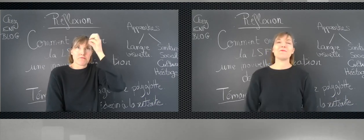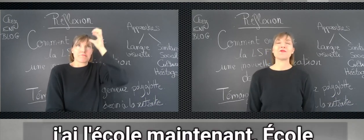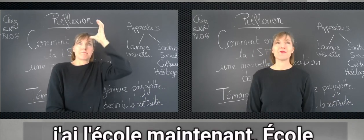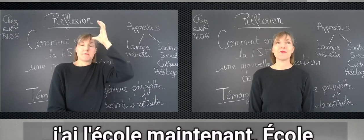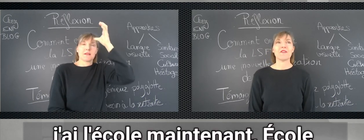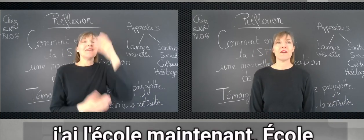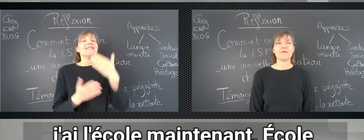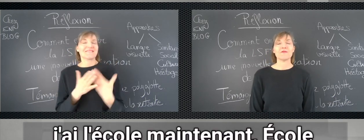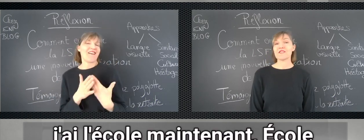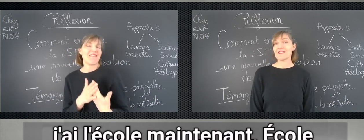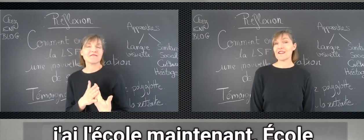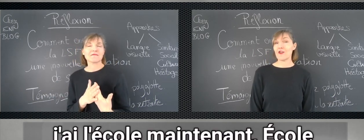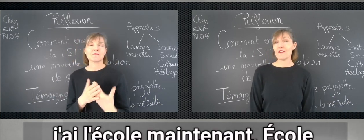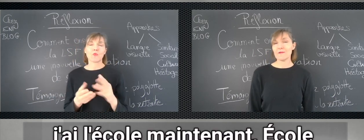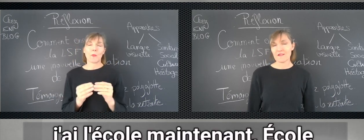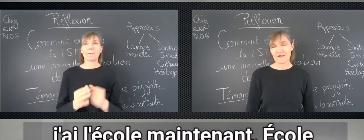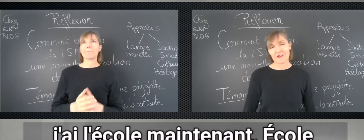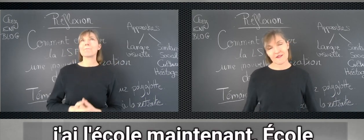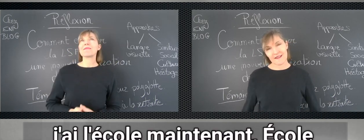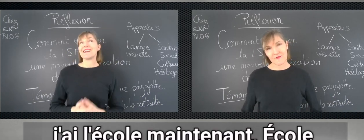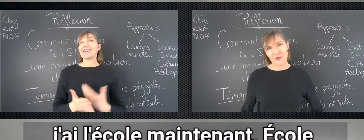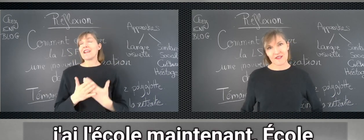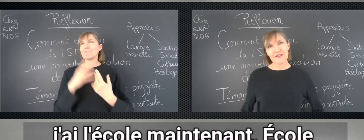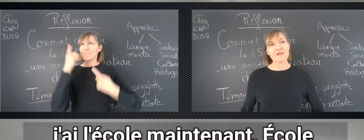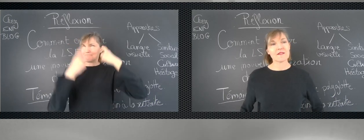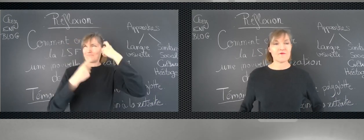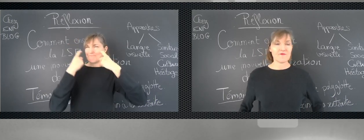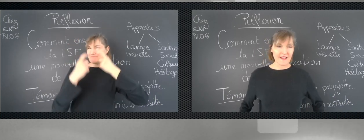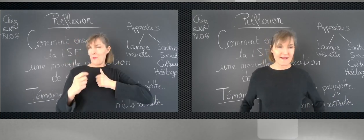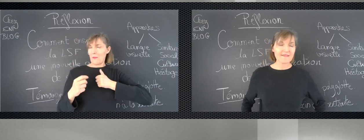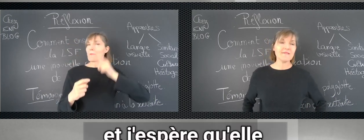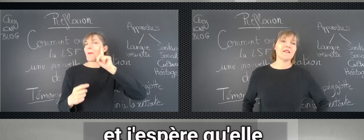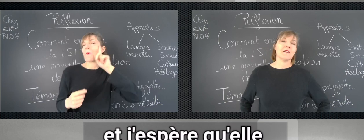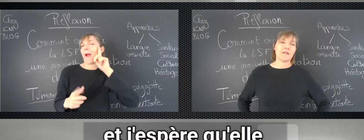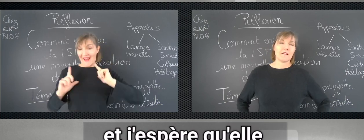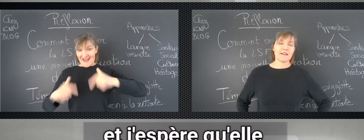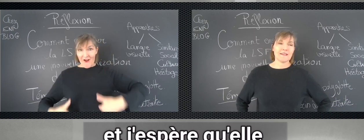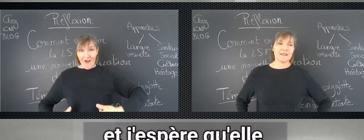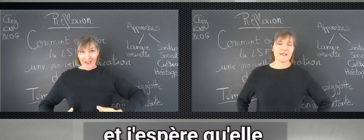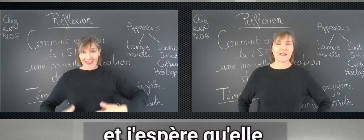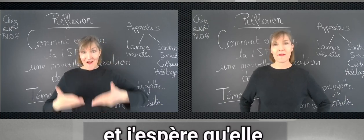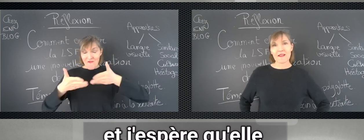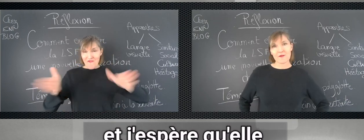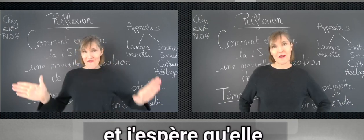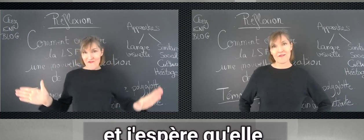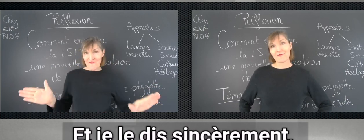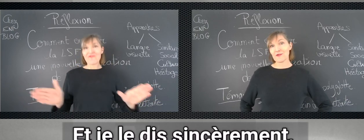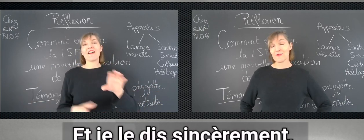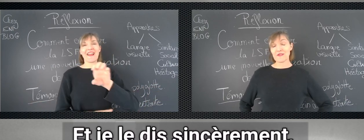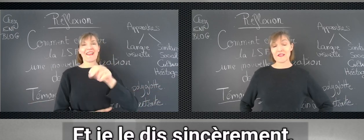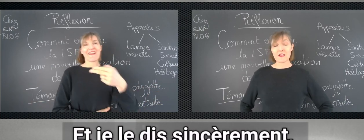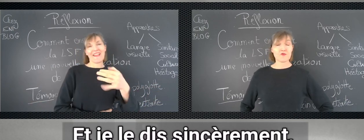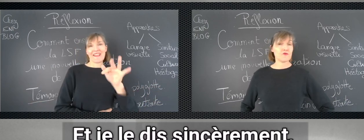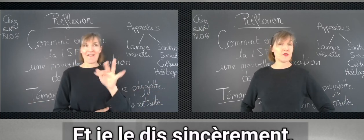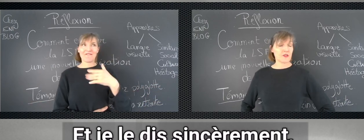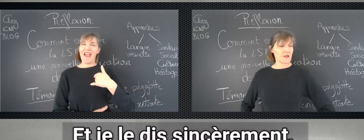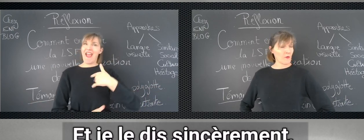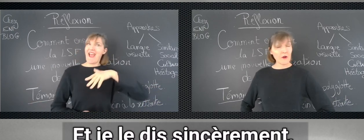puisque j'ai l'école, maintenant, école interne-froidir, que j'ai ouverte. Et j'espère qu'elle va avoir du succès. Je vous le dis sincèrement.